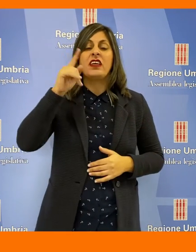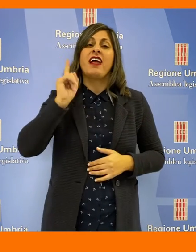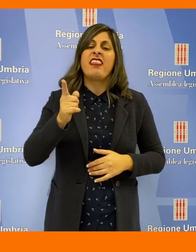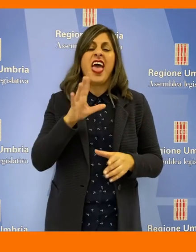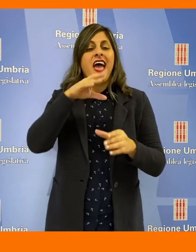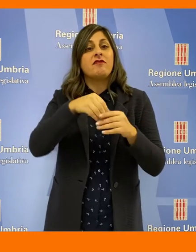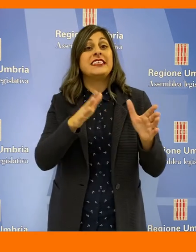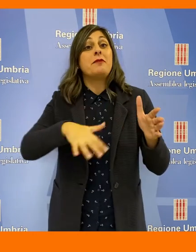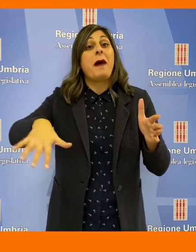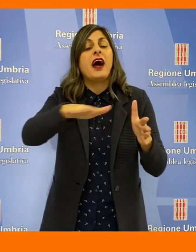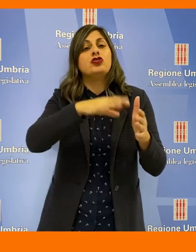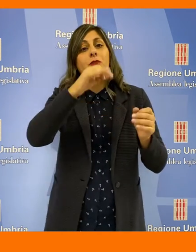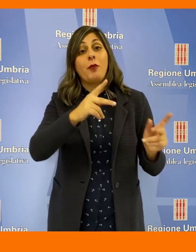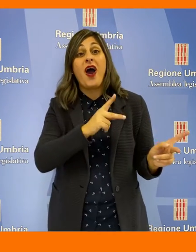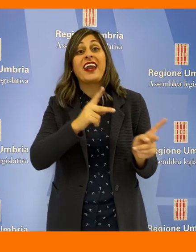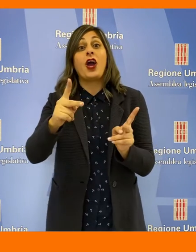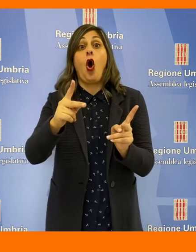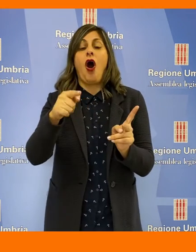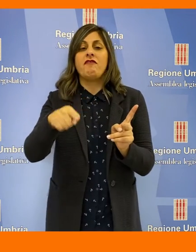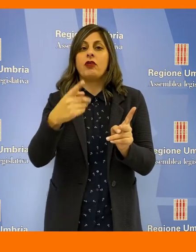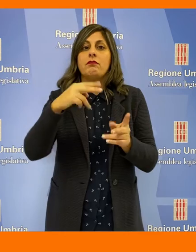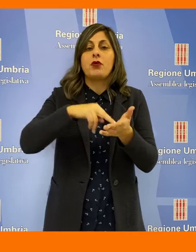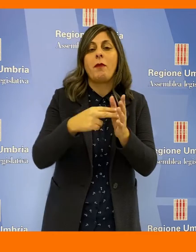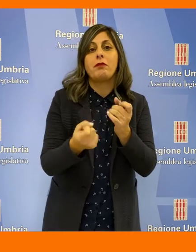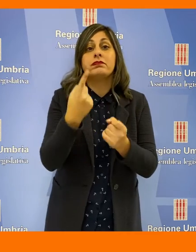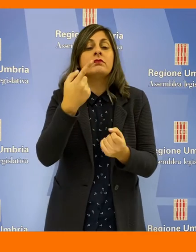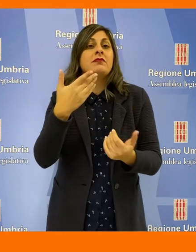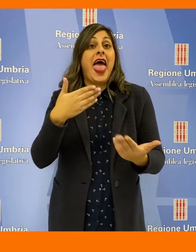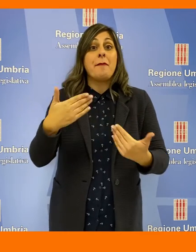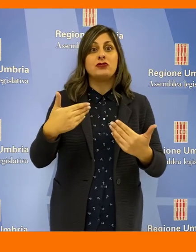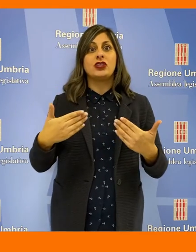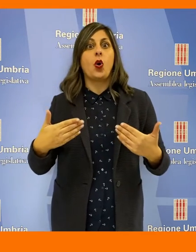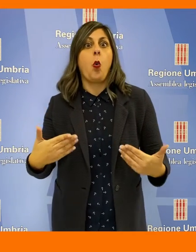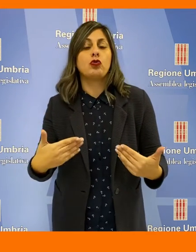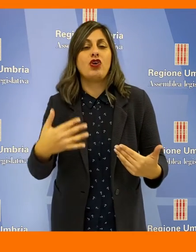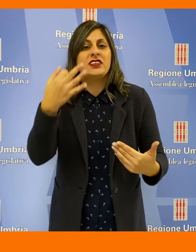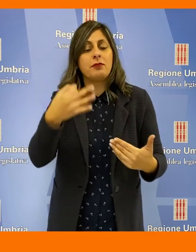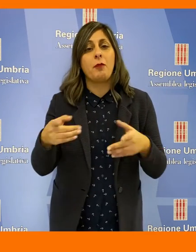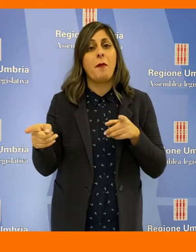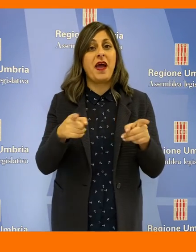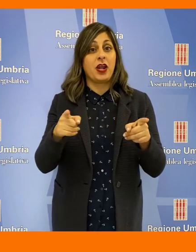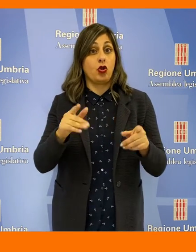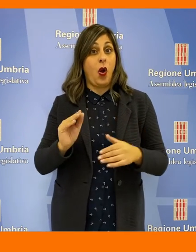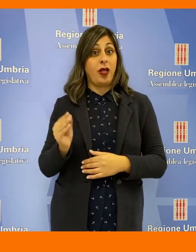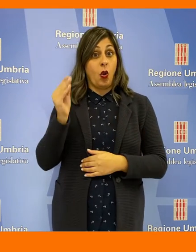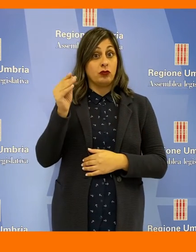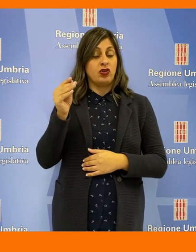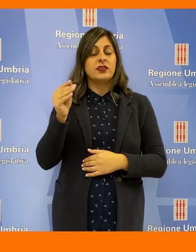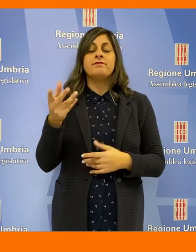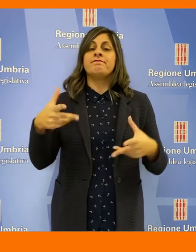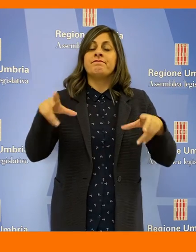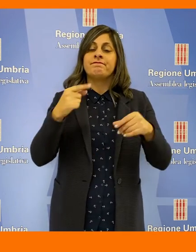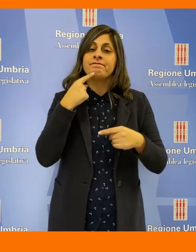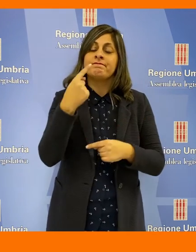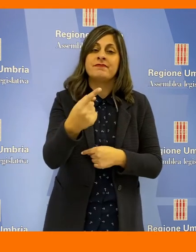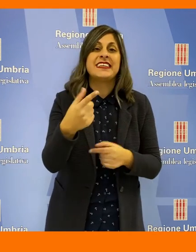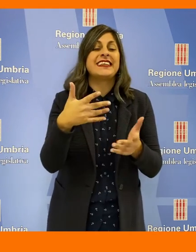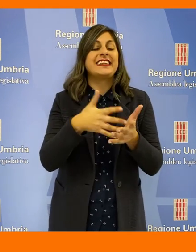spazi di ricovero per le problematiche di emergenza-urgenza in adolescenza. Rimarcata la carenza di risorse umane nei vari